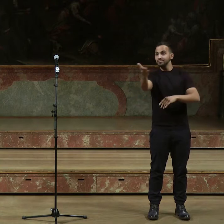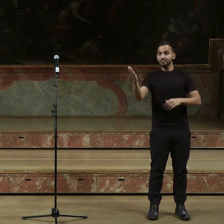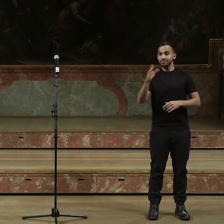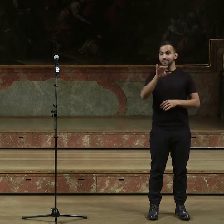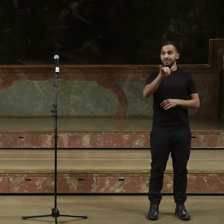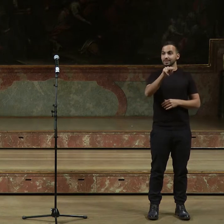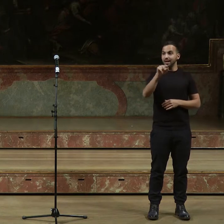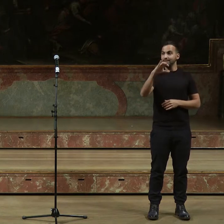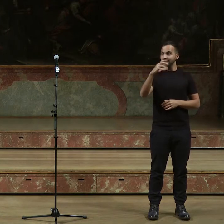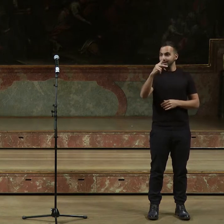Steinkellner.